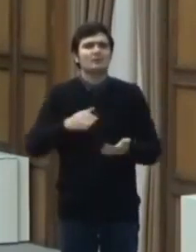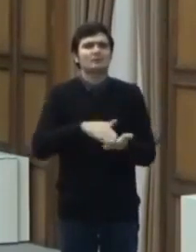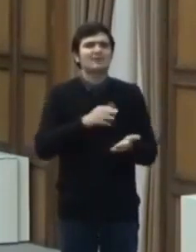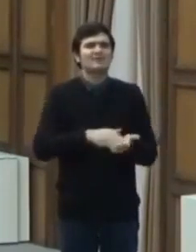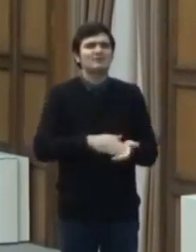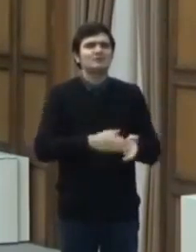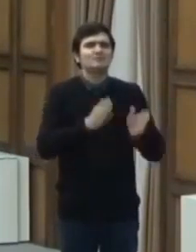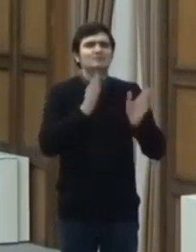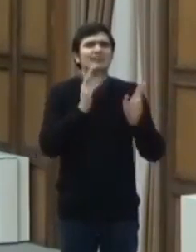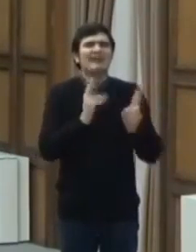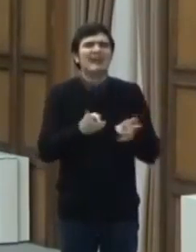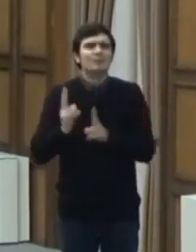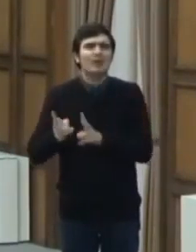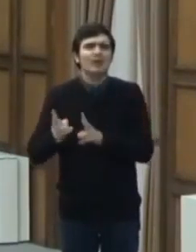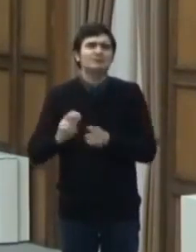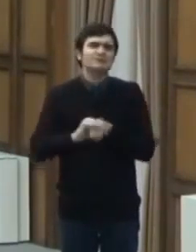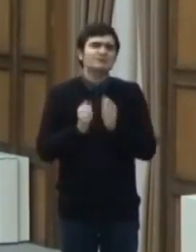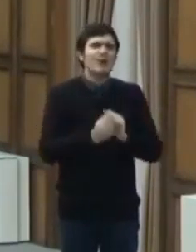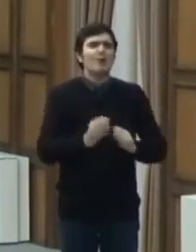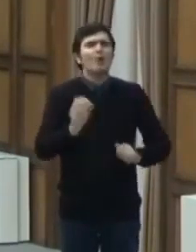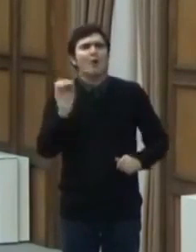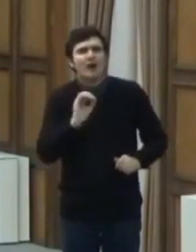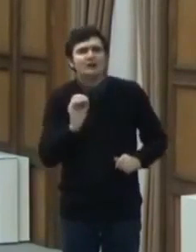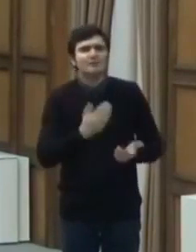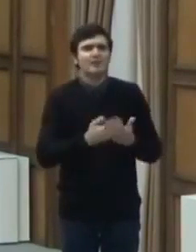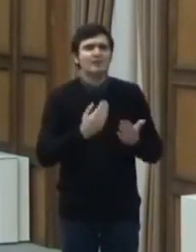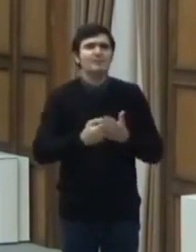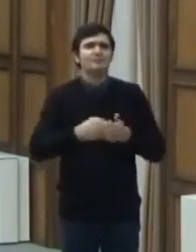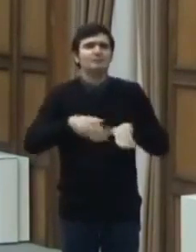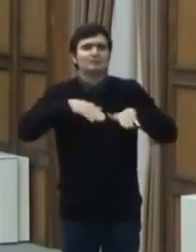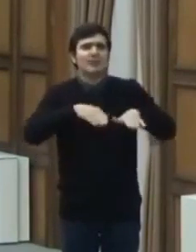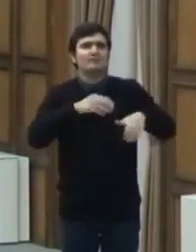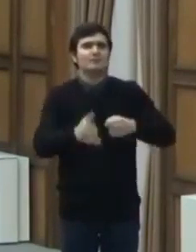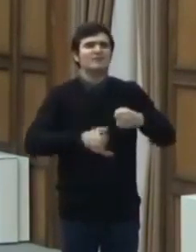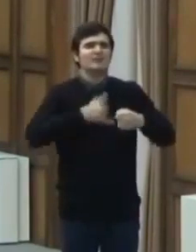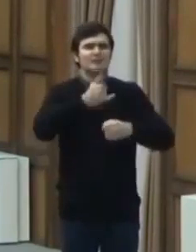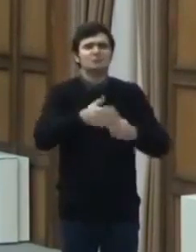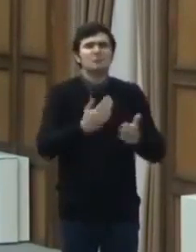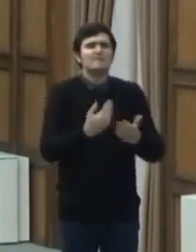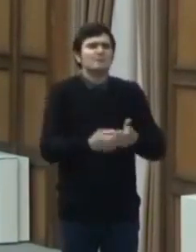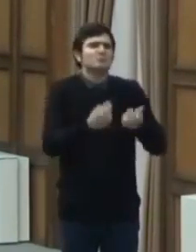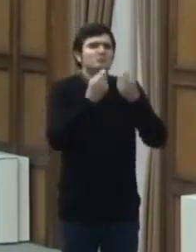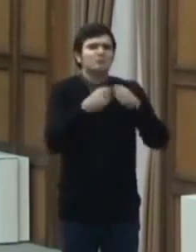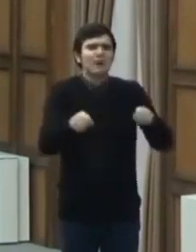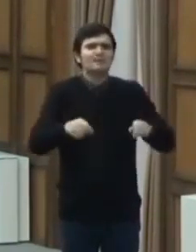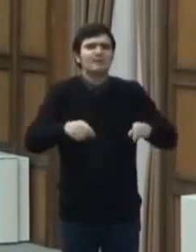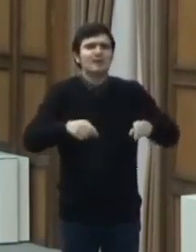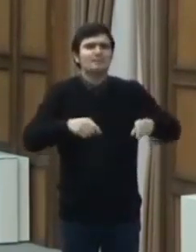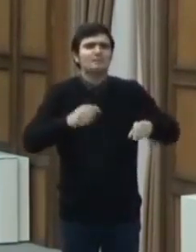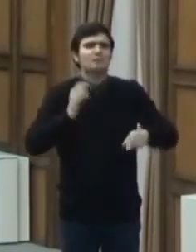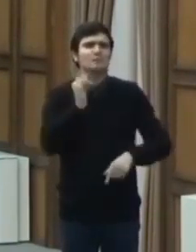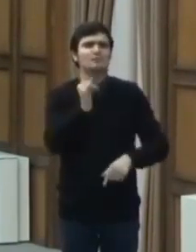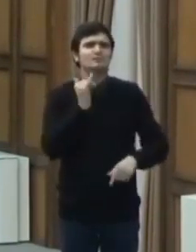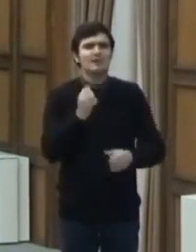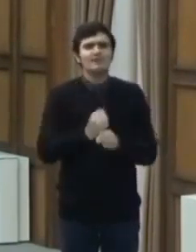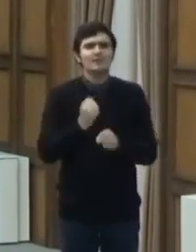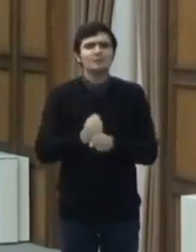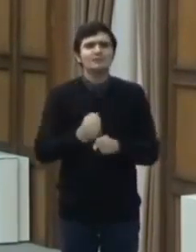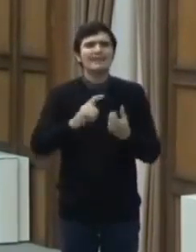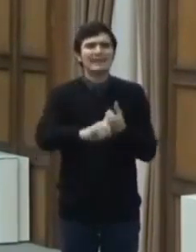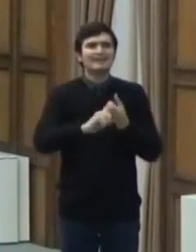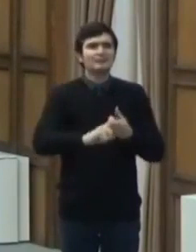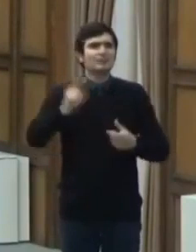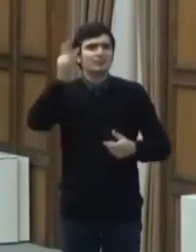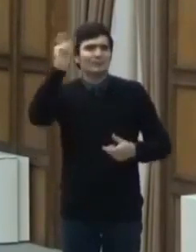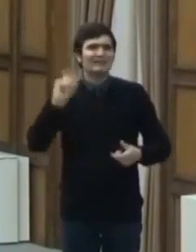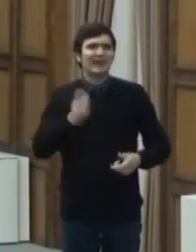regulate speciale și servicii ocazionale în trafic internațional pentru toate cursele efectuate de către operatorii de transport spre Italia,